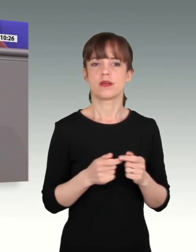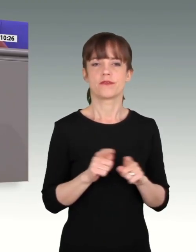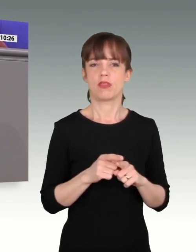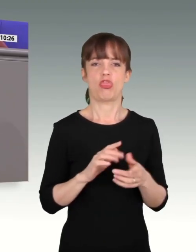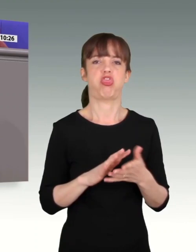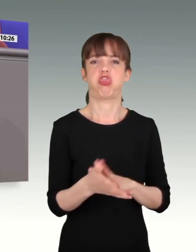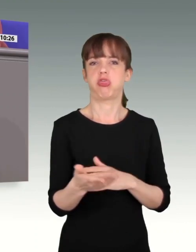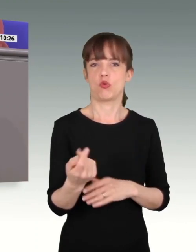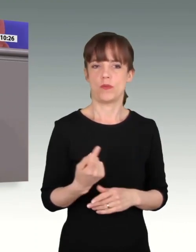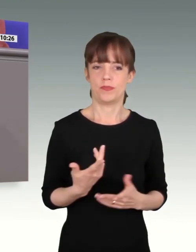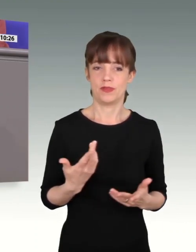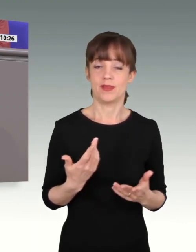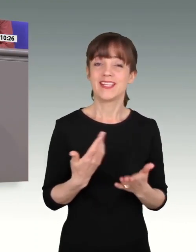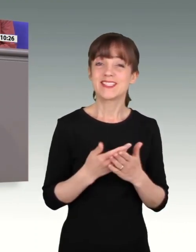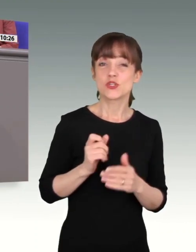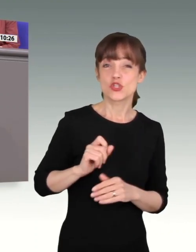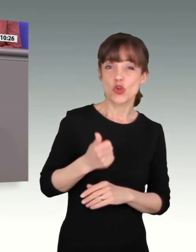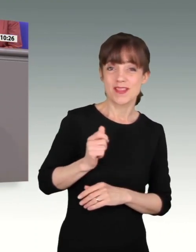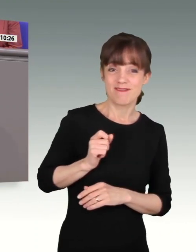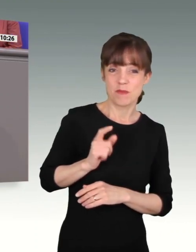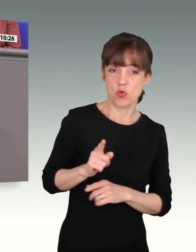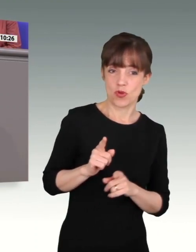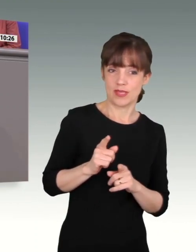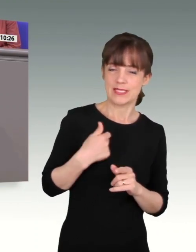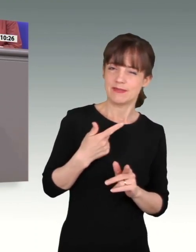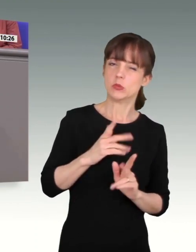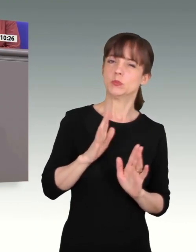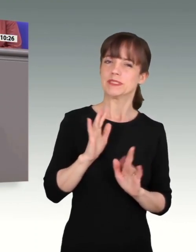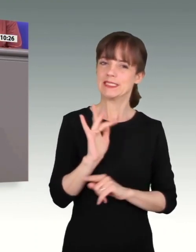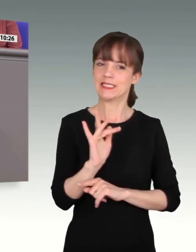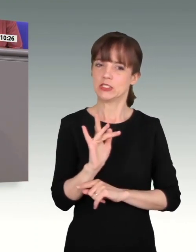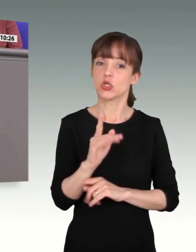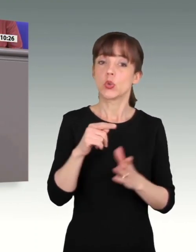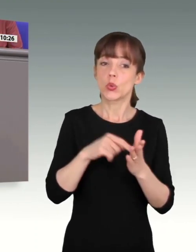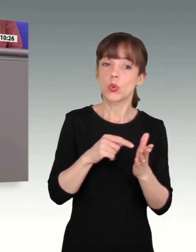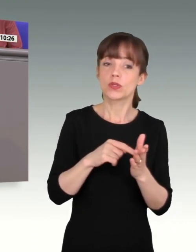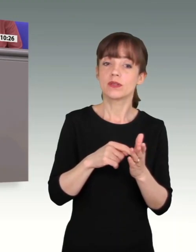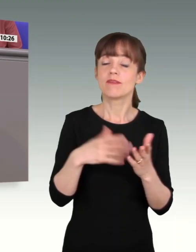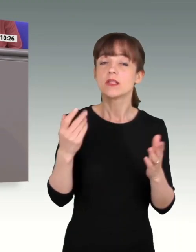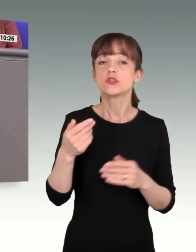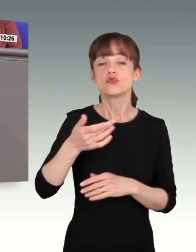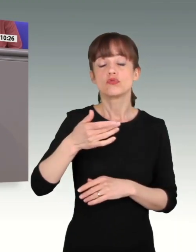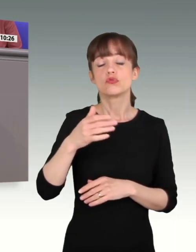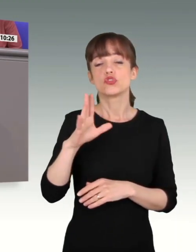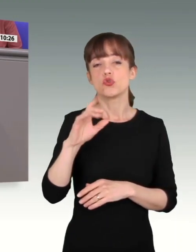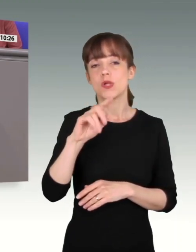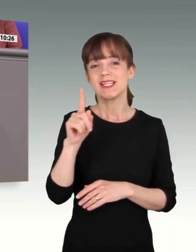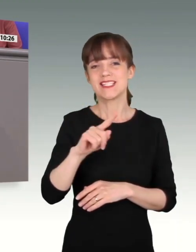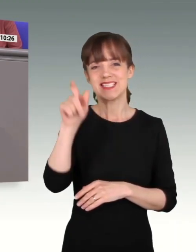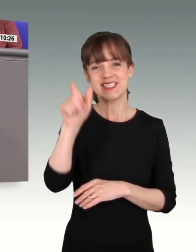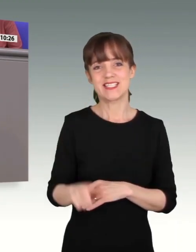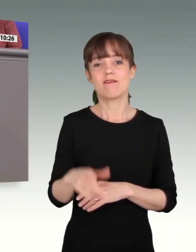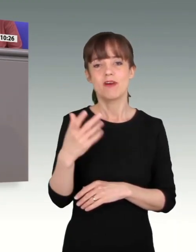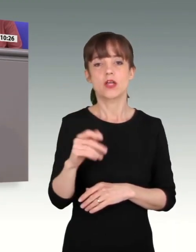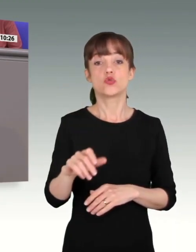Sondervermögen deswegen so, wie Sie es jetzt wollen, so kritisch gegenüber, weil Scholz erst angekündigt hat, er möchte gerne